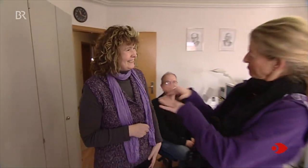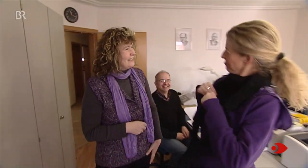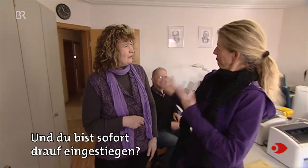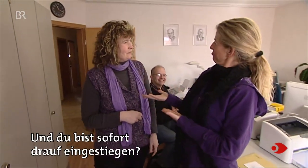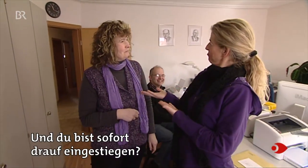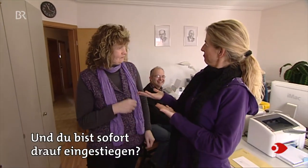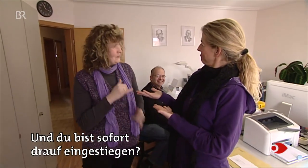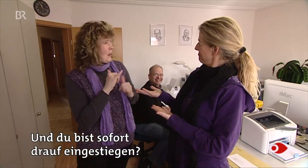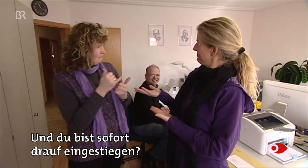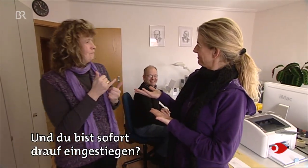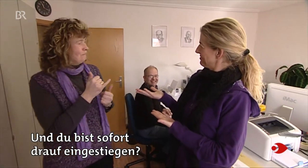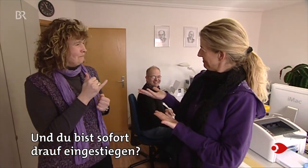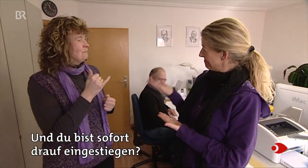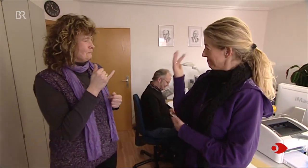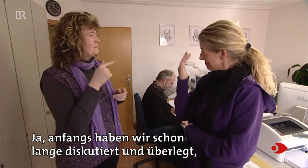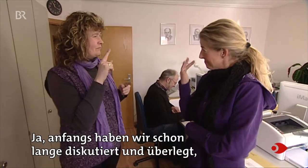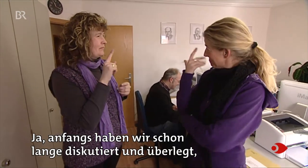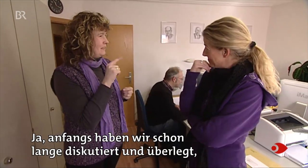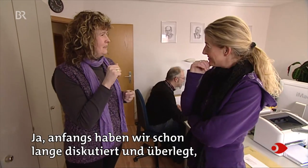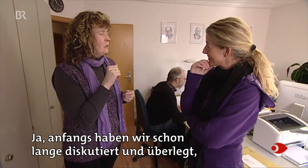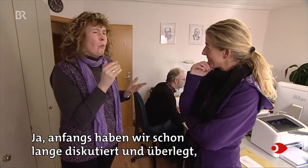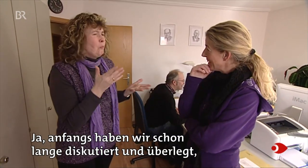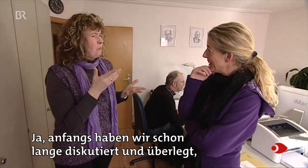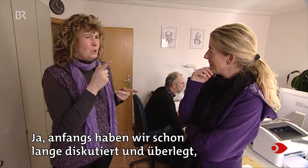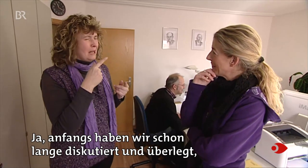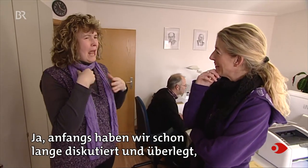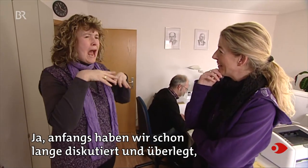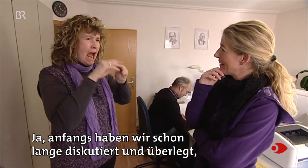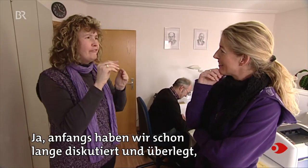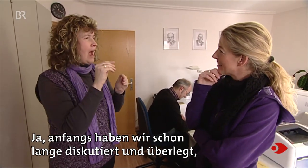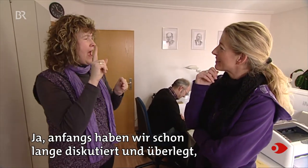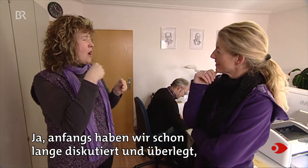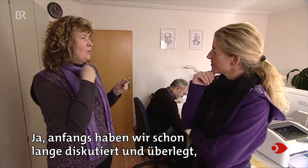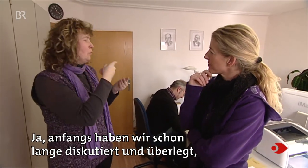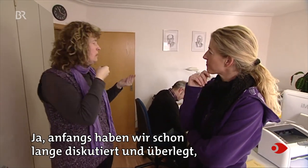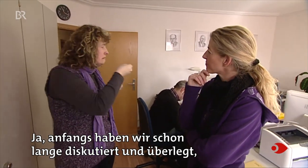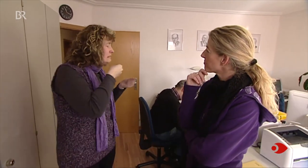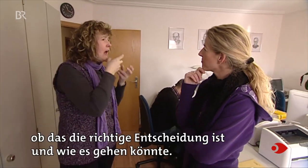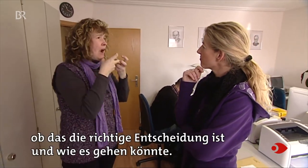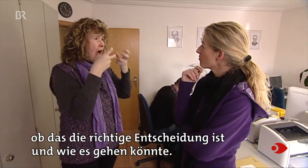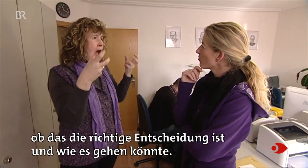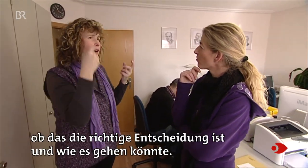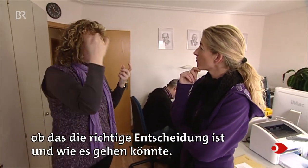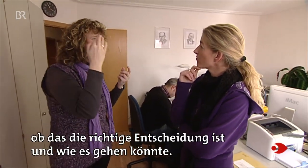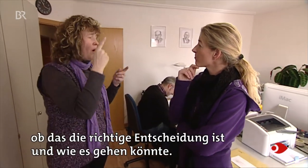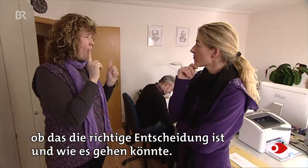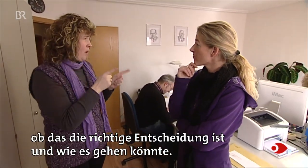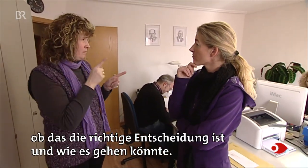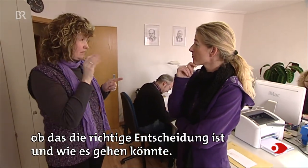Und du bist sofort drauf eingestiegen? Ja, anfangs haben wir schon lange diskutiert und überlegt, ob das die richtige Entscheidung ist und wie es